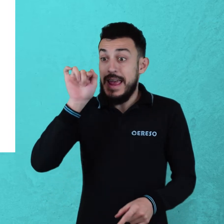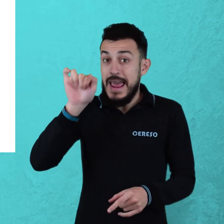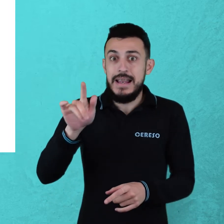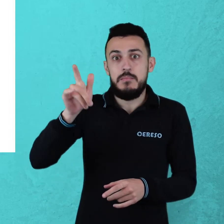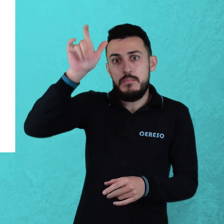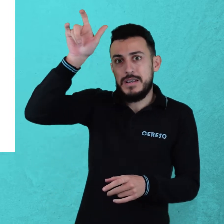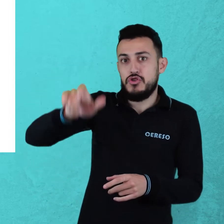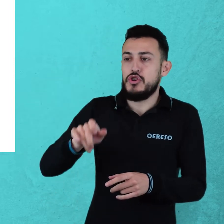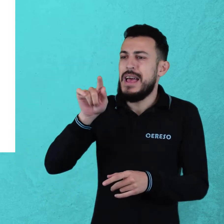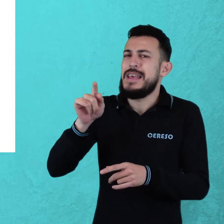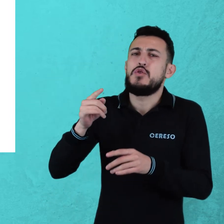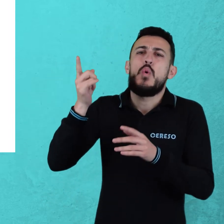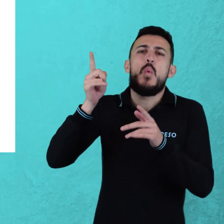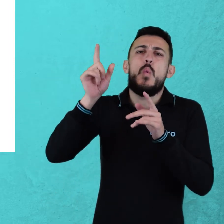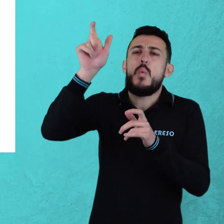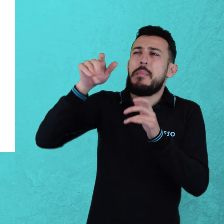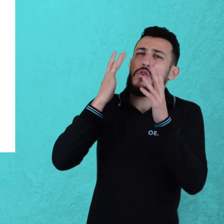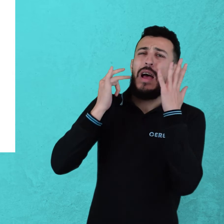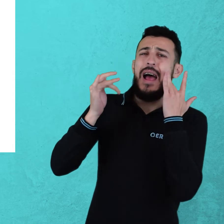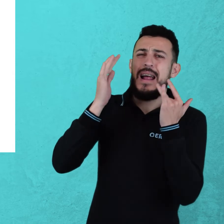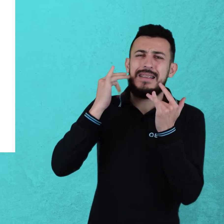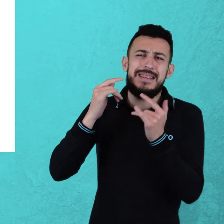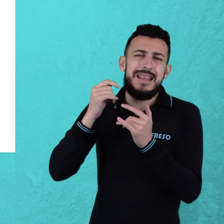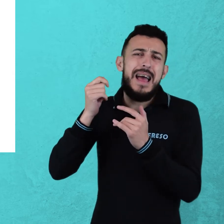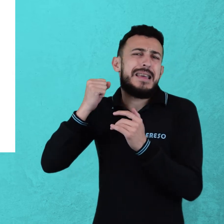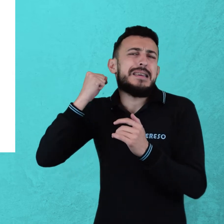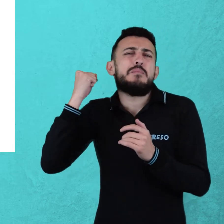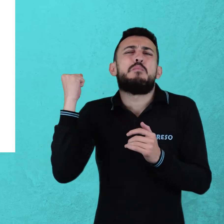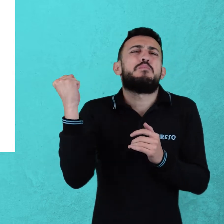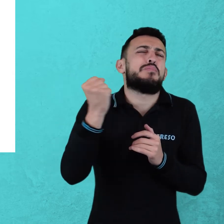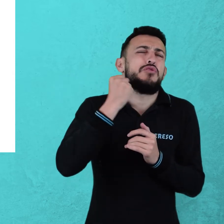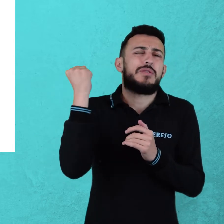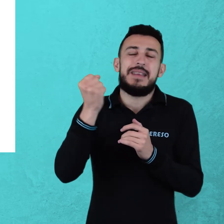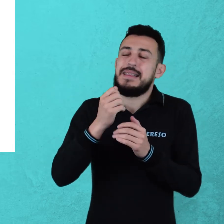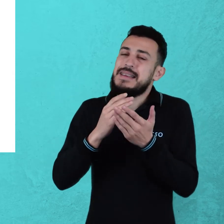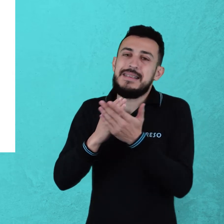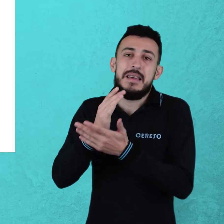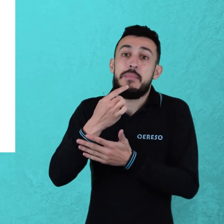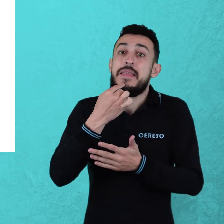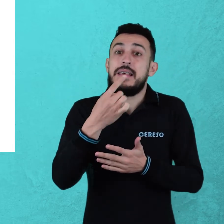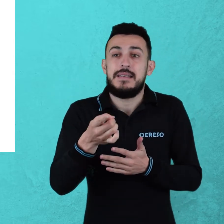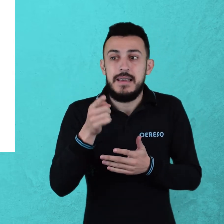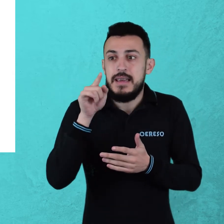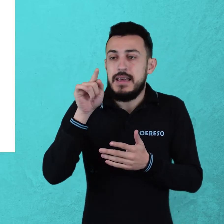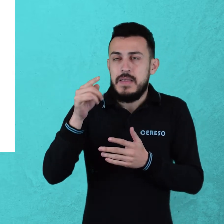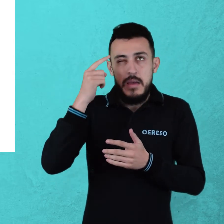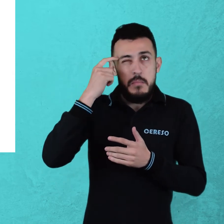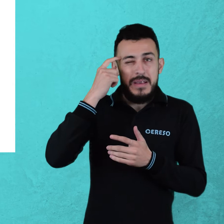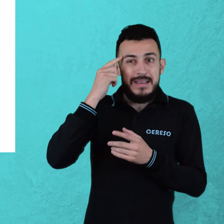uno de los artistas ineludibles a la hora de considerar los orígenes